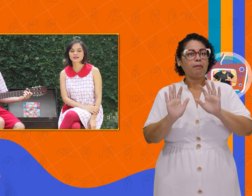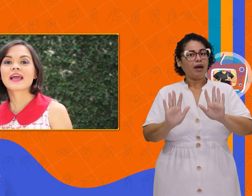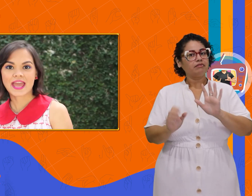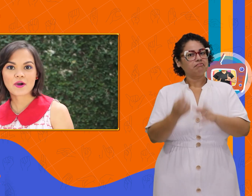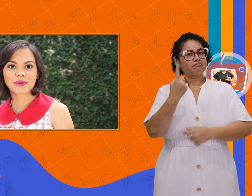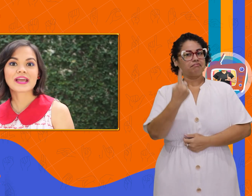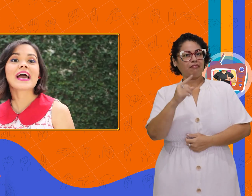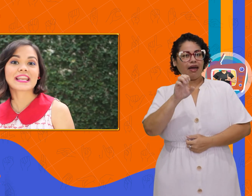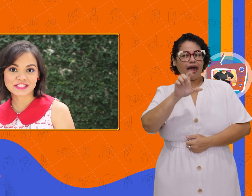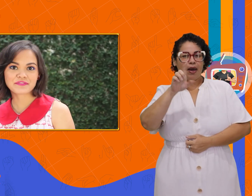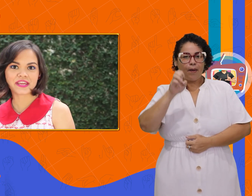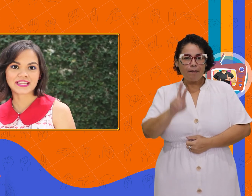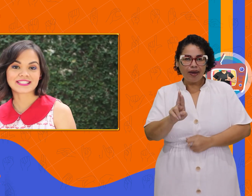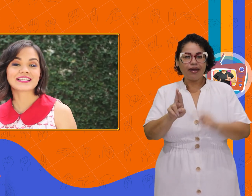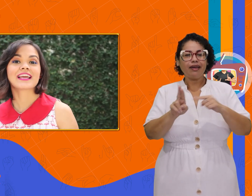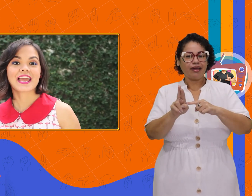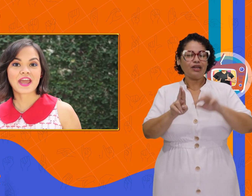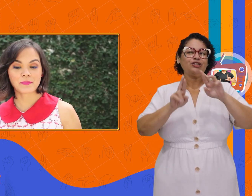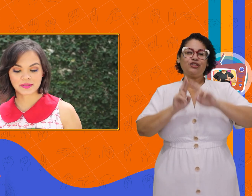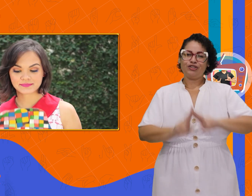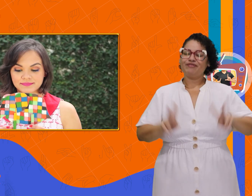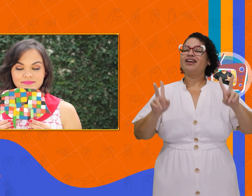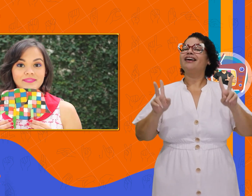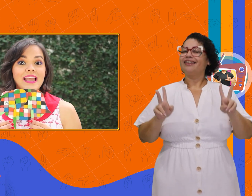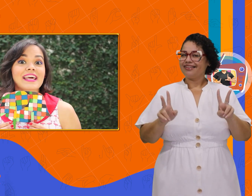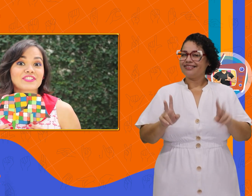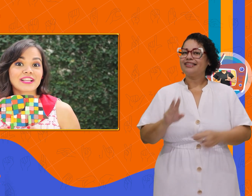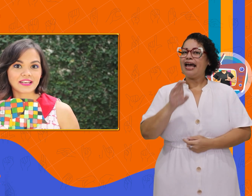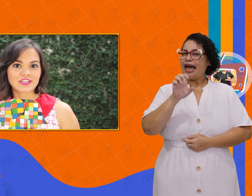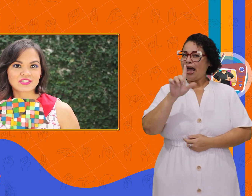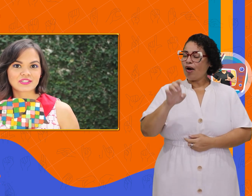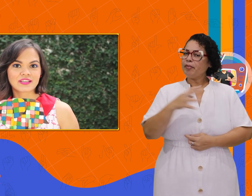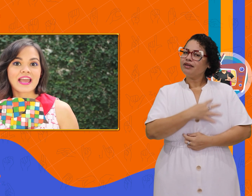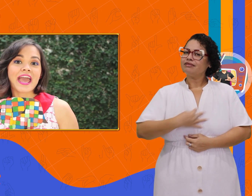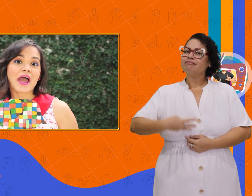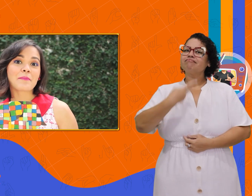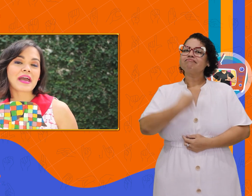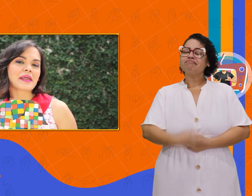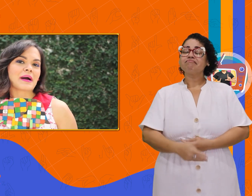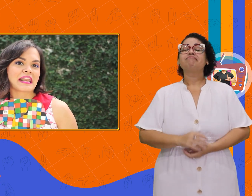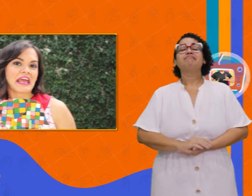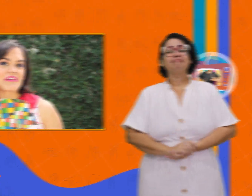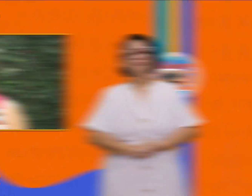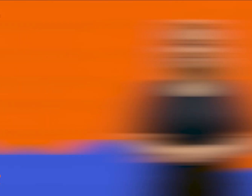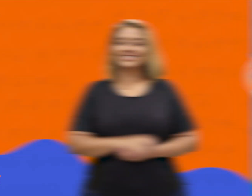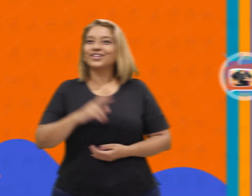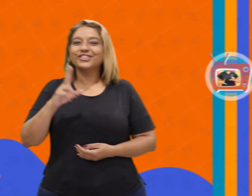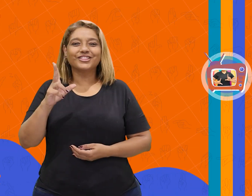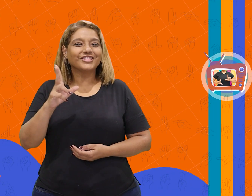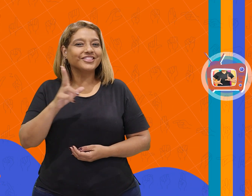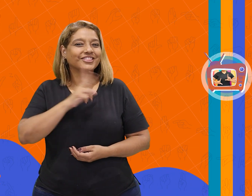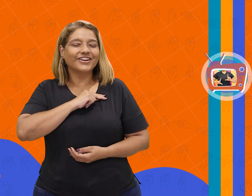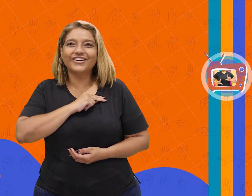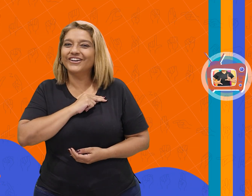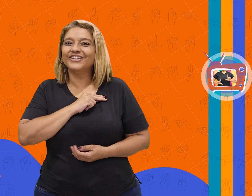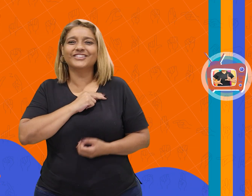Elmer era diferente. Elmer era xadrez. Elmer era amarelo. Nossa,